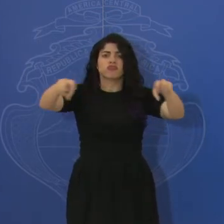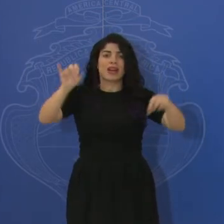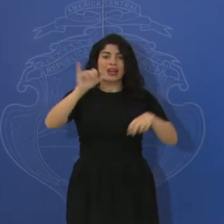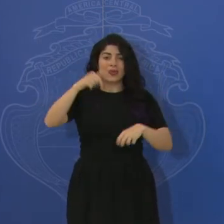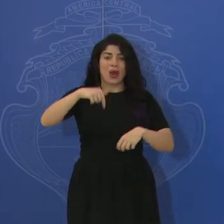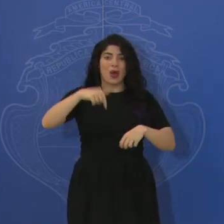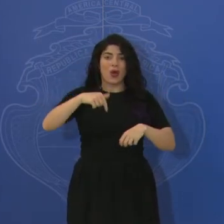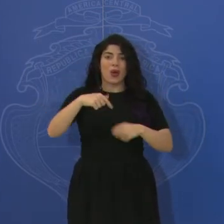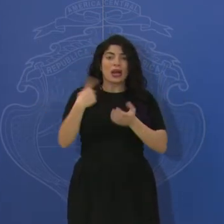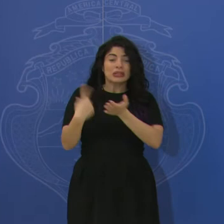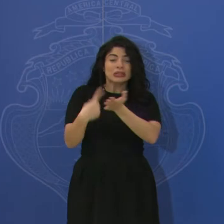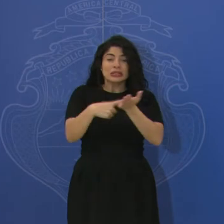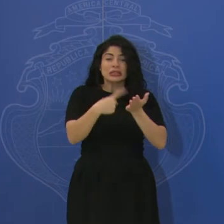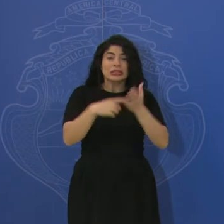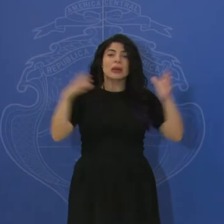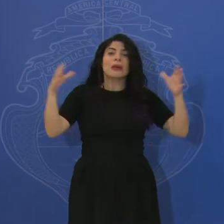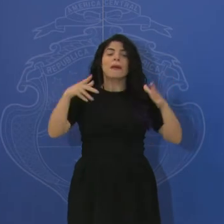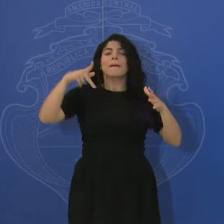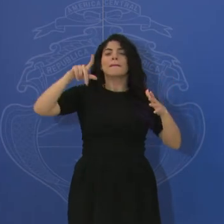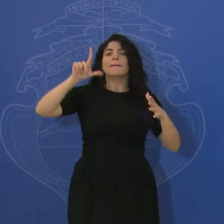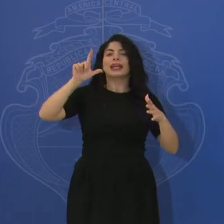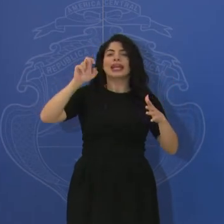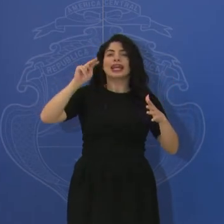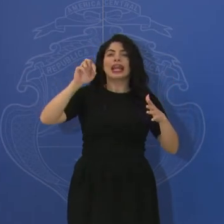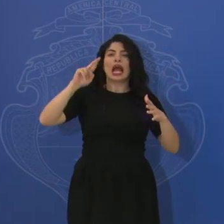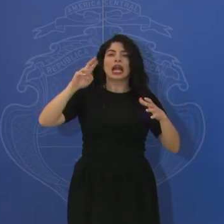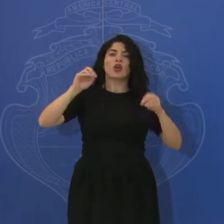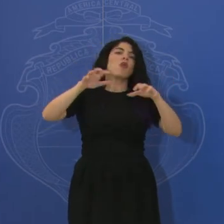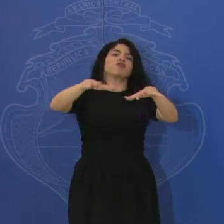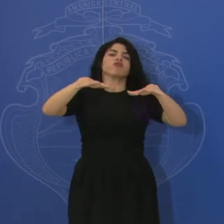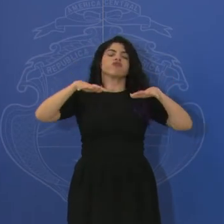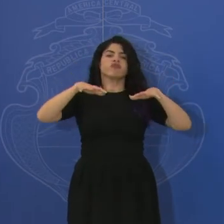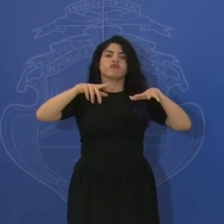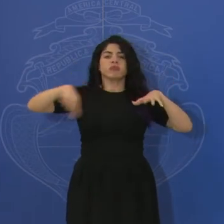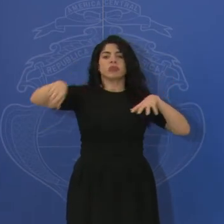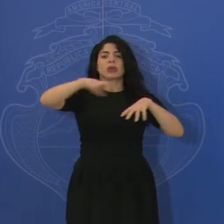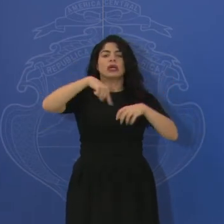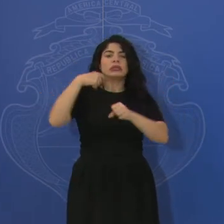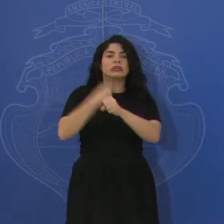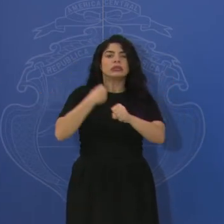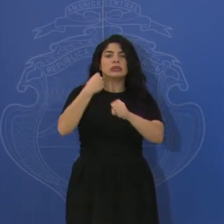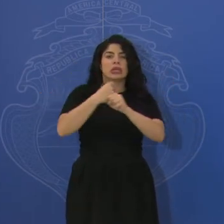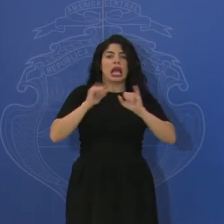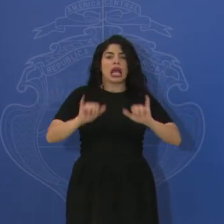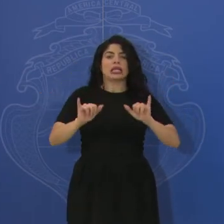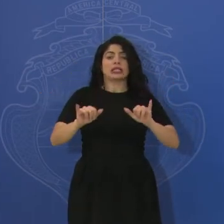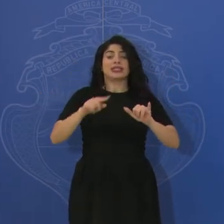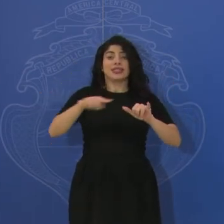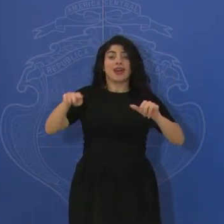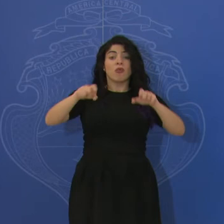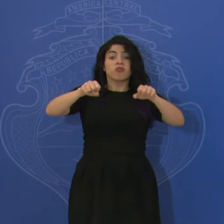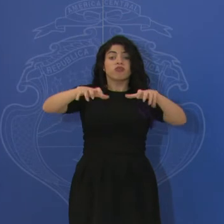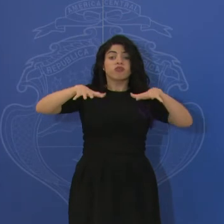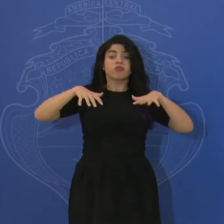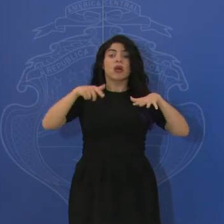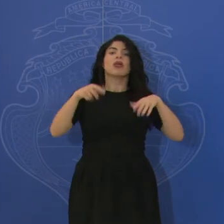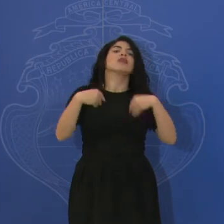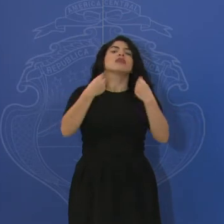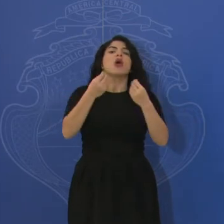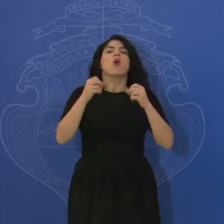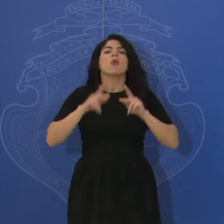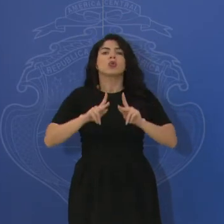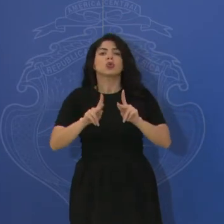de hoy, ¿verdad? La plenaria lo que tiene son la posibilidad de